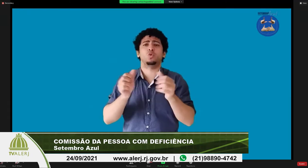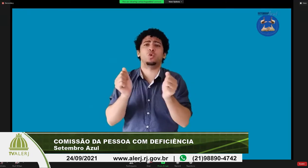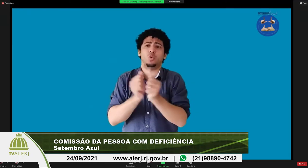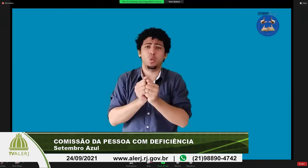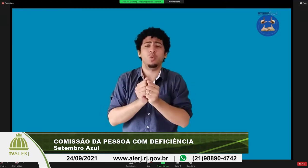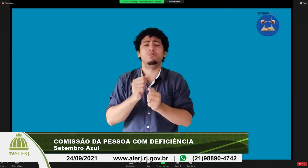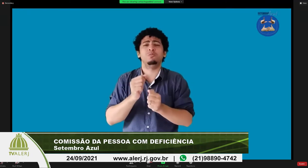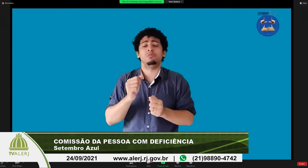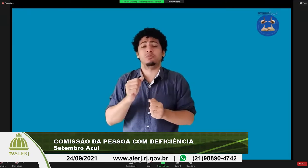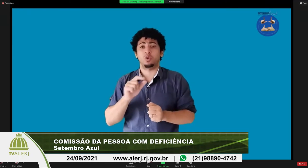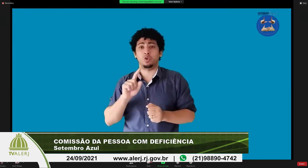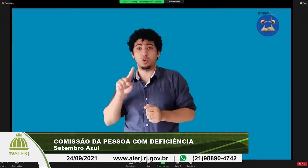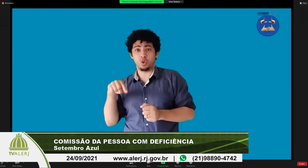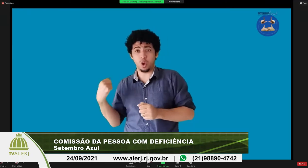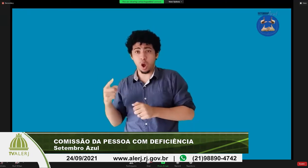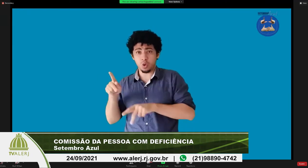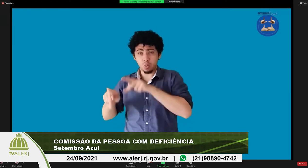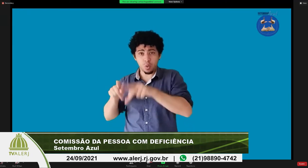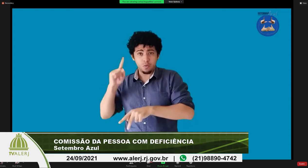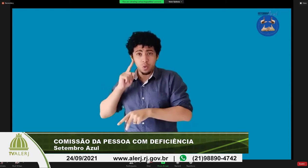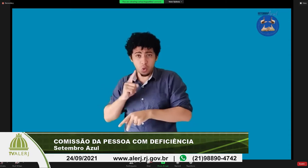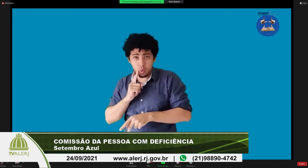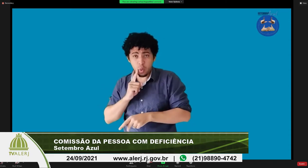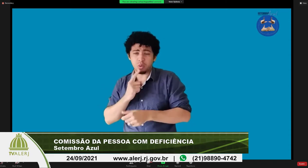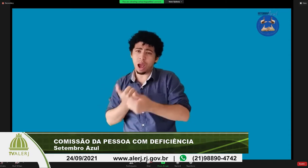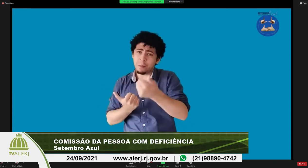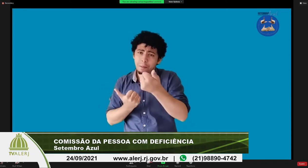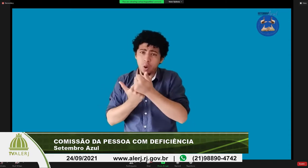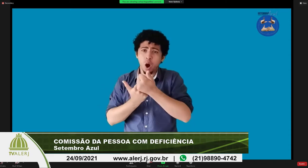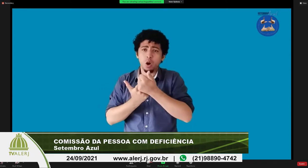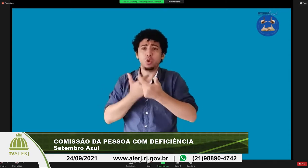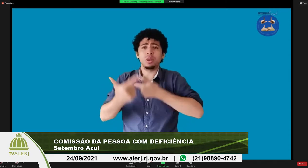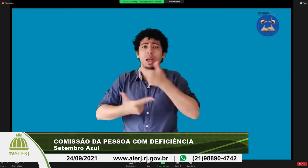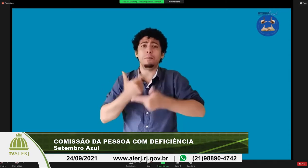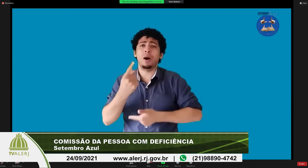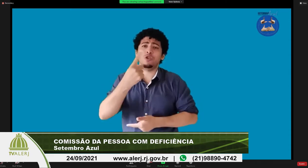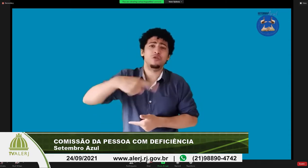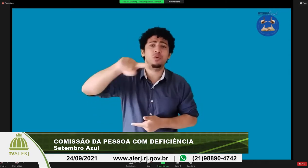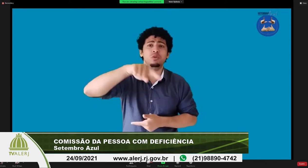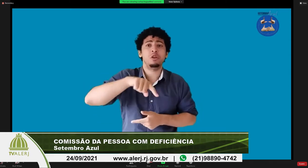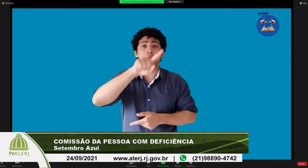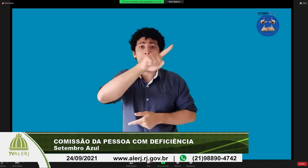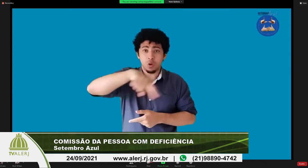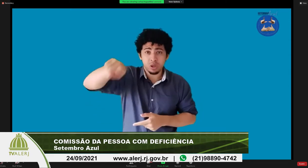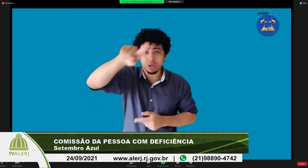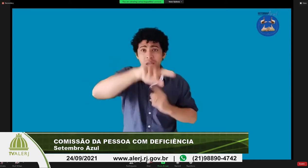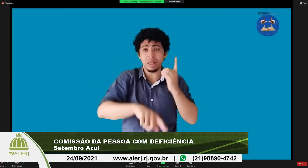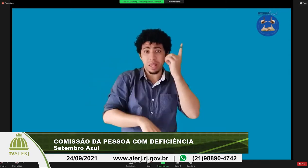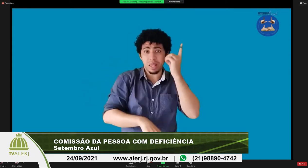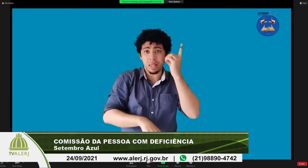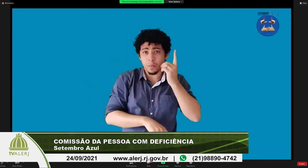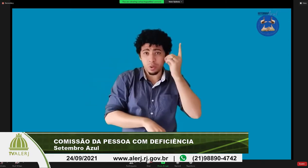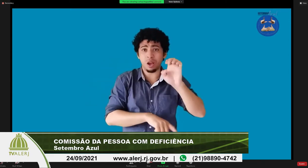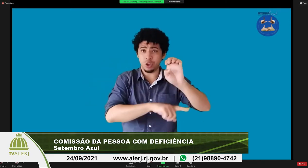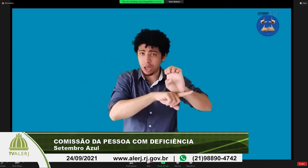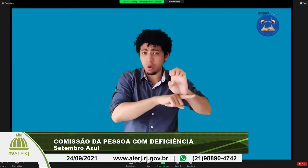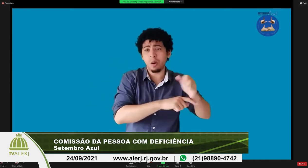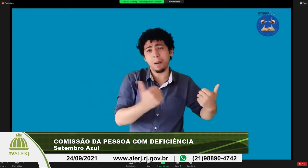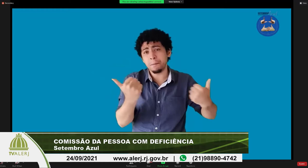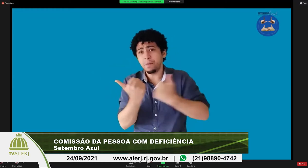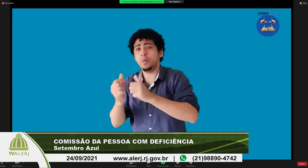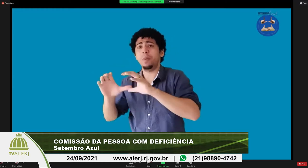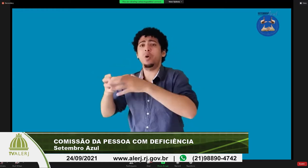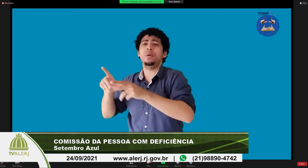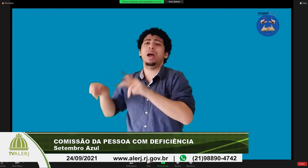reflexão junto com a comunidade surda nós o povo surdo apoiamos o trabalho de vocês aqui na LERJ